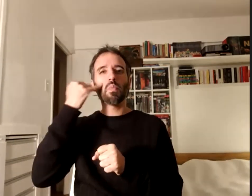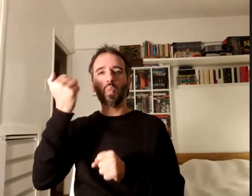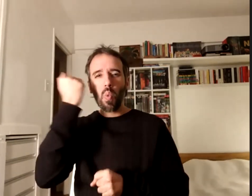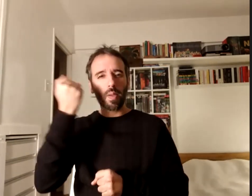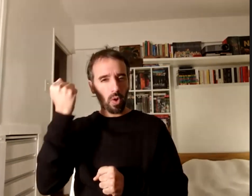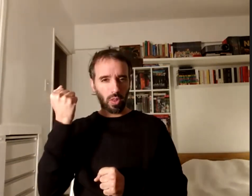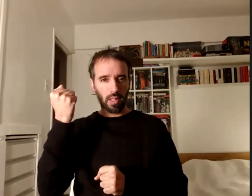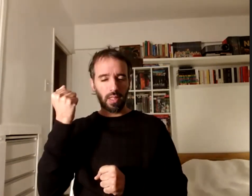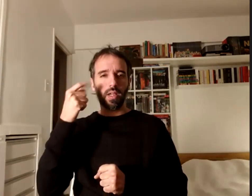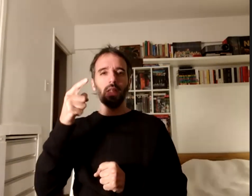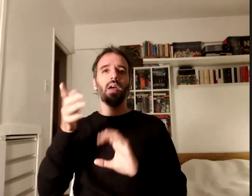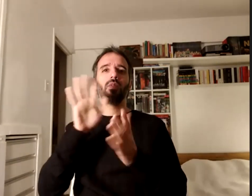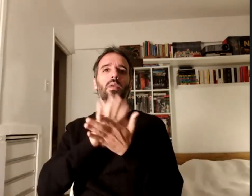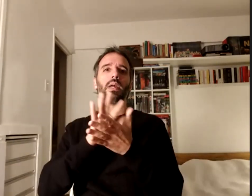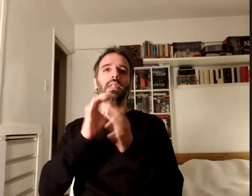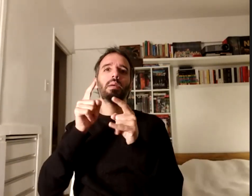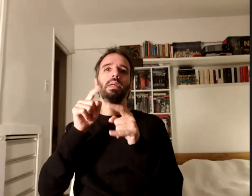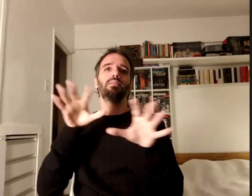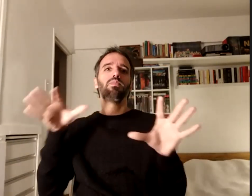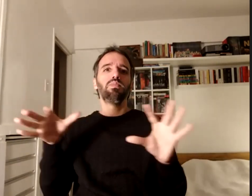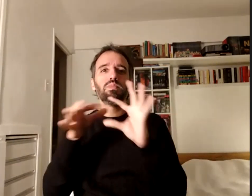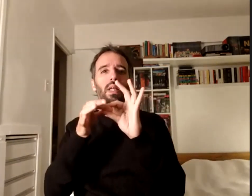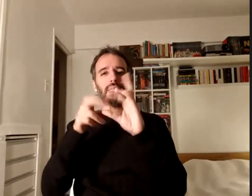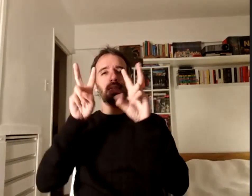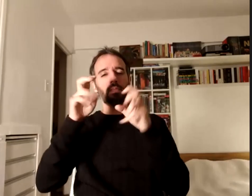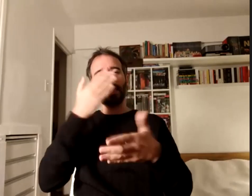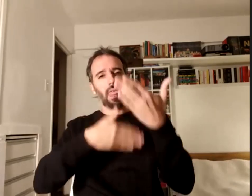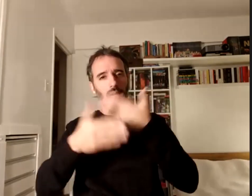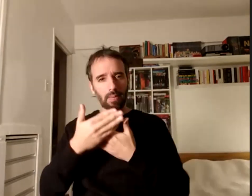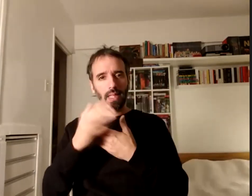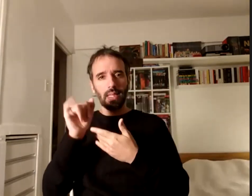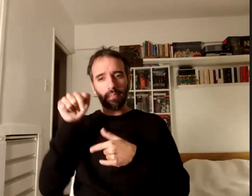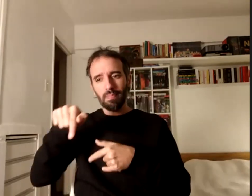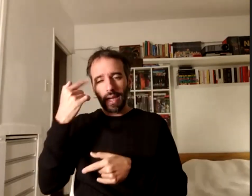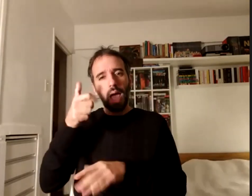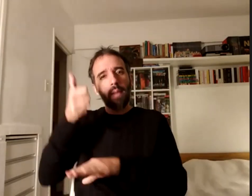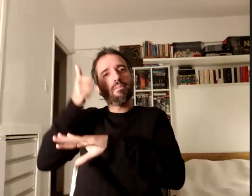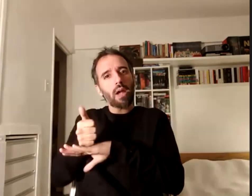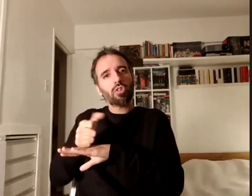también se involucran con la temática y con la discapacidad que también formen parte de la temática que también se conozca la temática